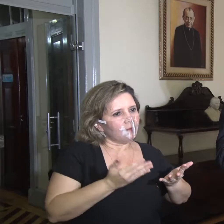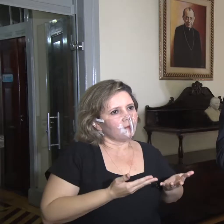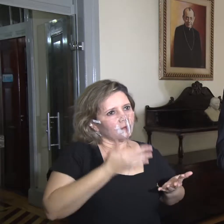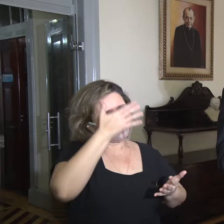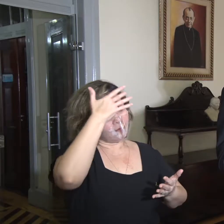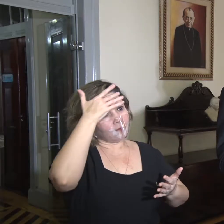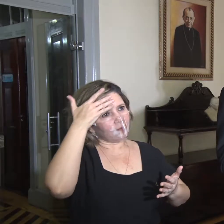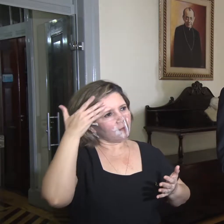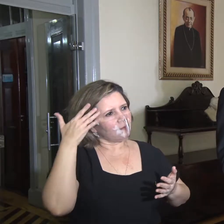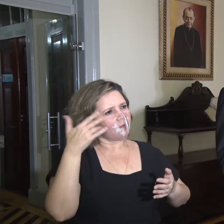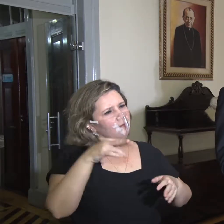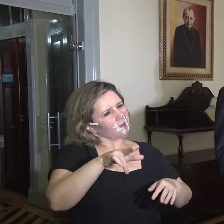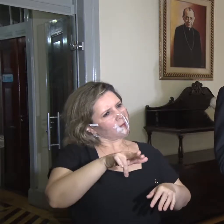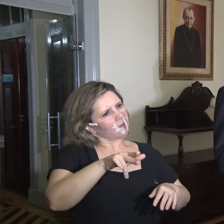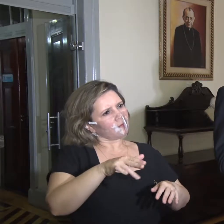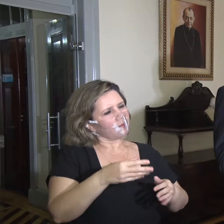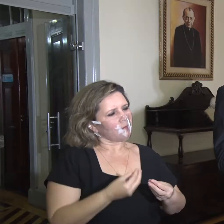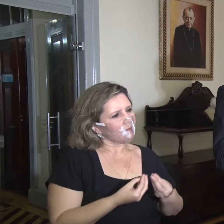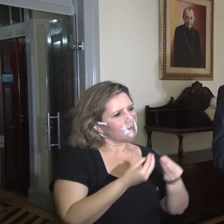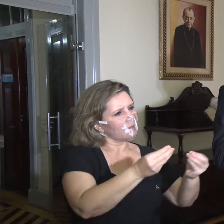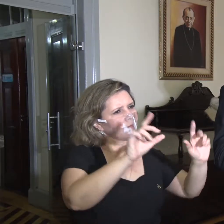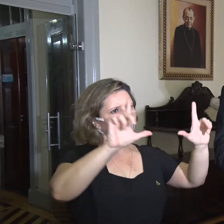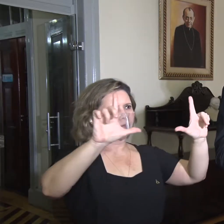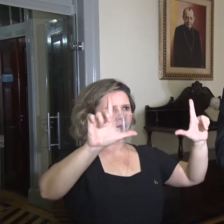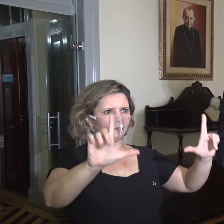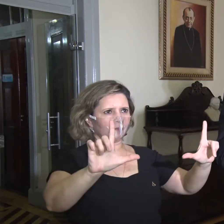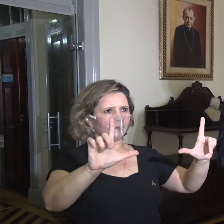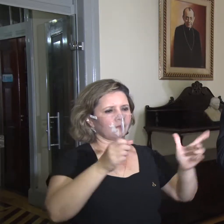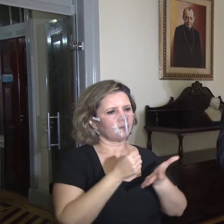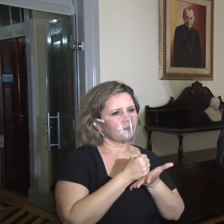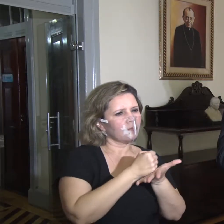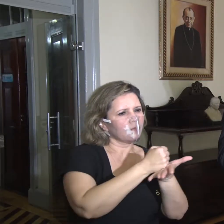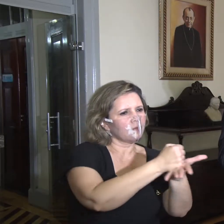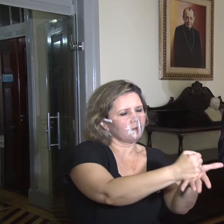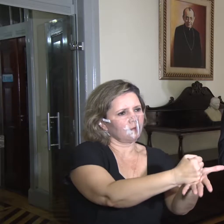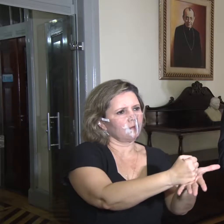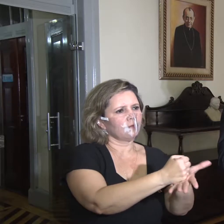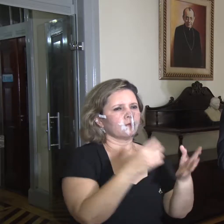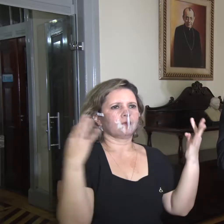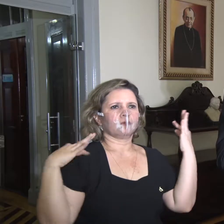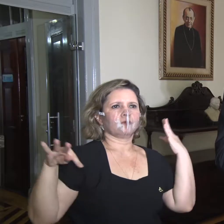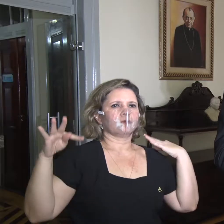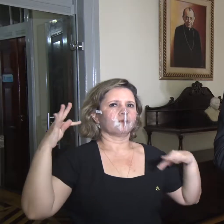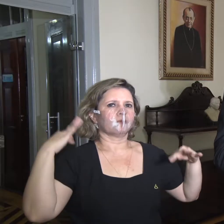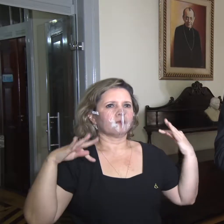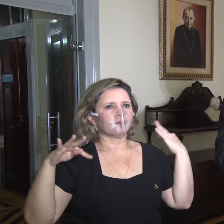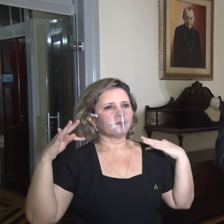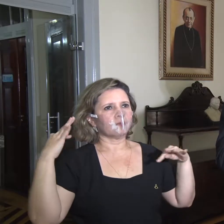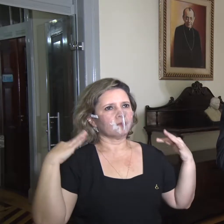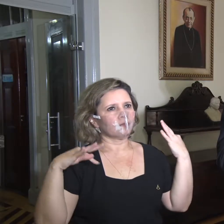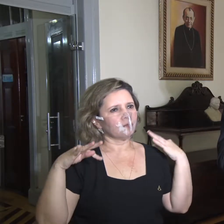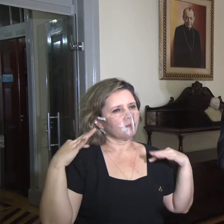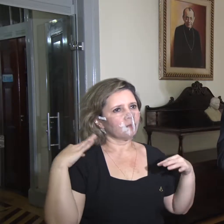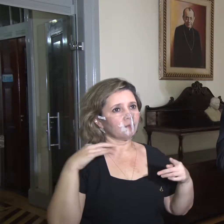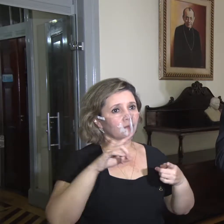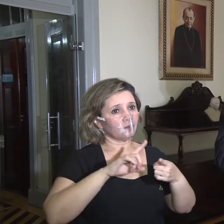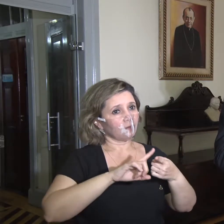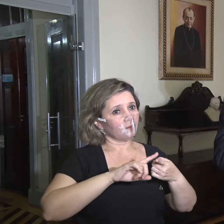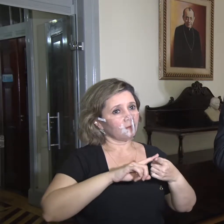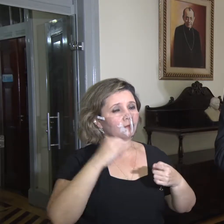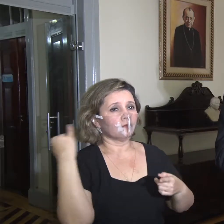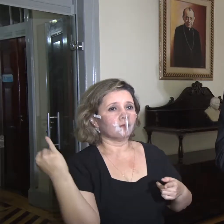para a entrega dessas placas, que ajudarão bastante no turismo, sobretudo considerando